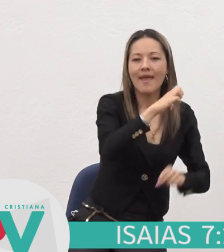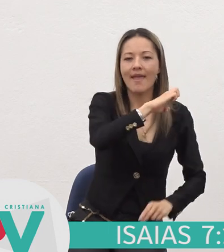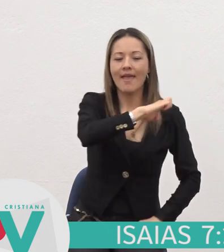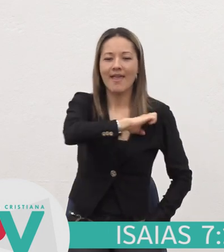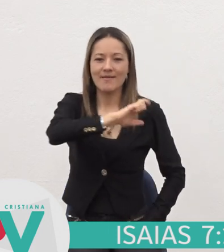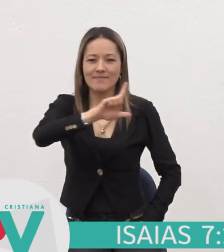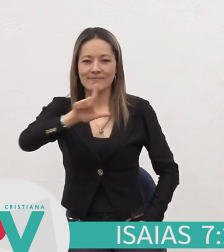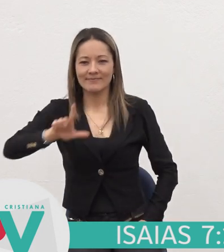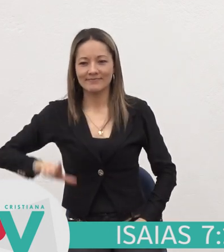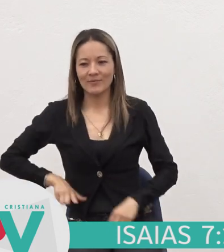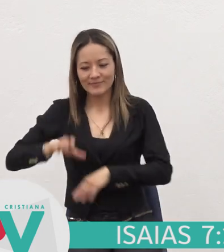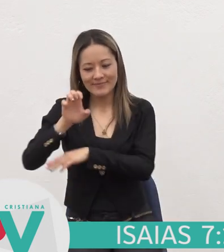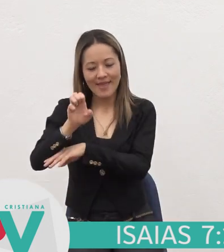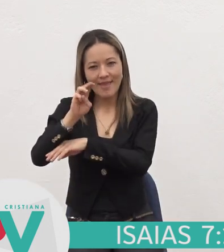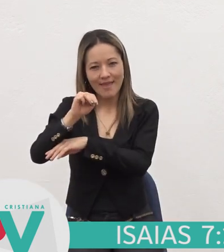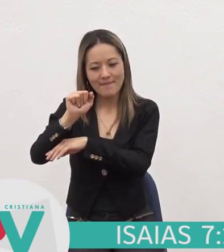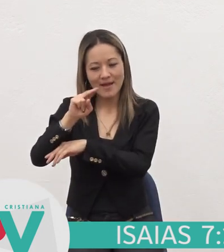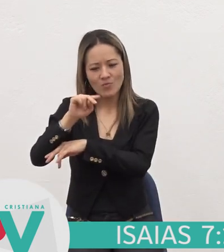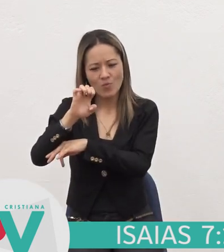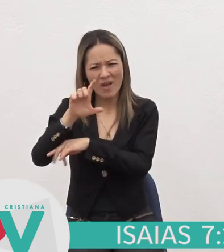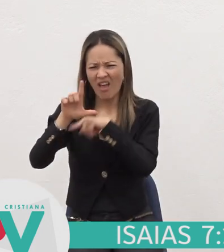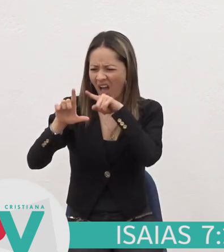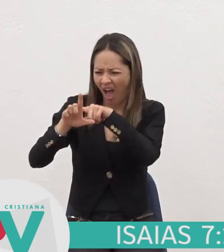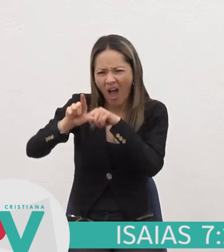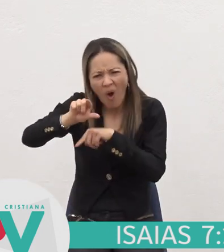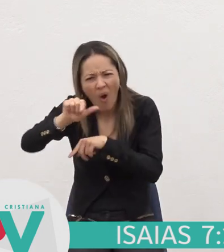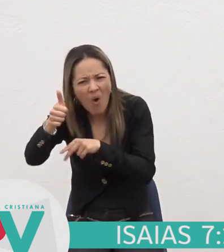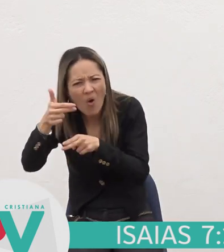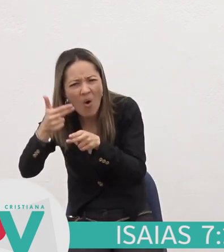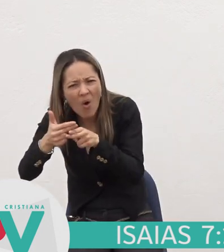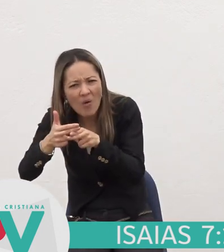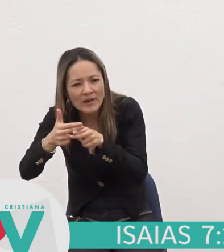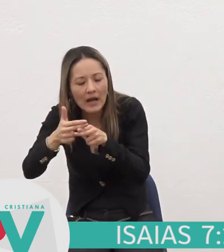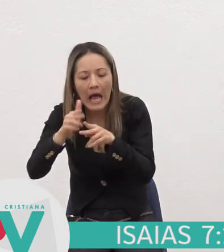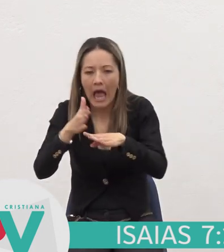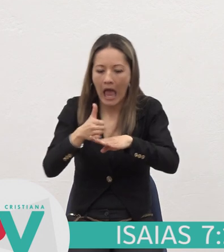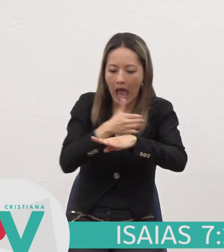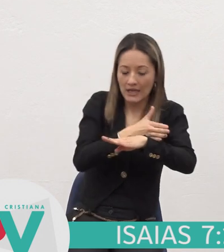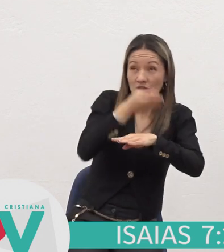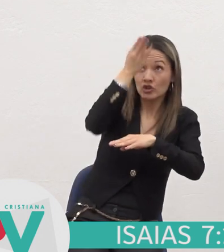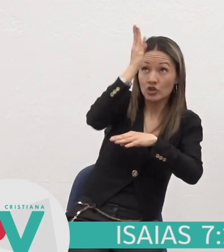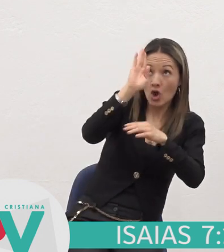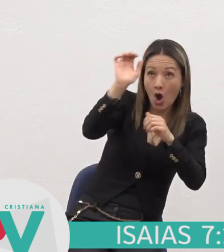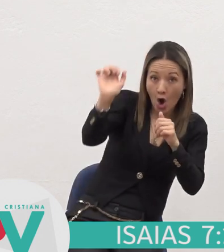empezamos A evidenciar Otro nombre Primero Dios con nosotros Acá Emanuel